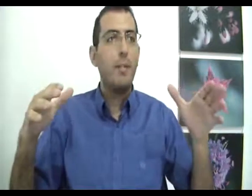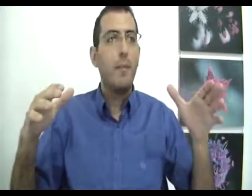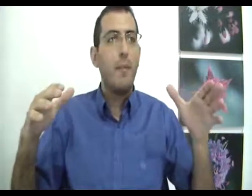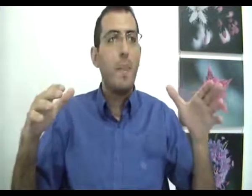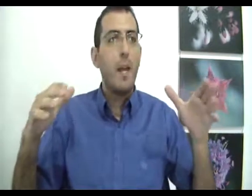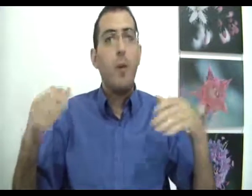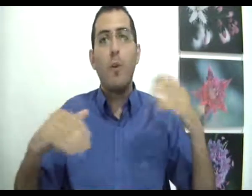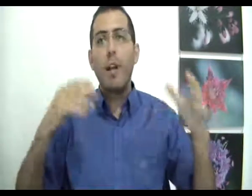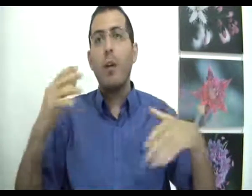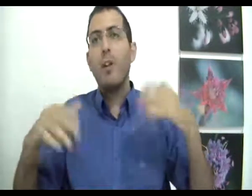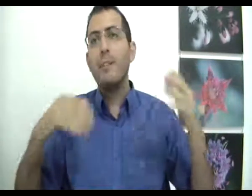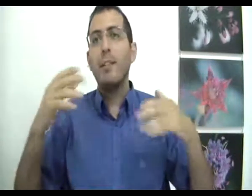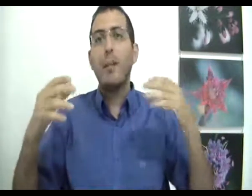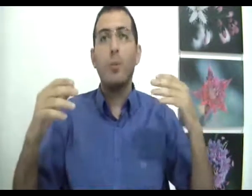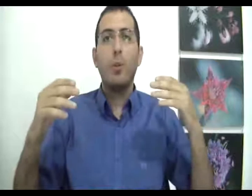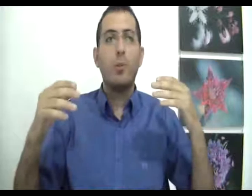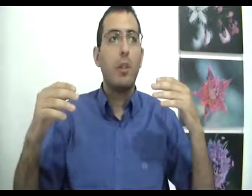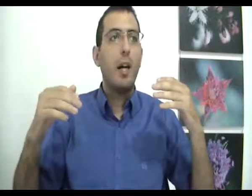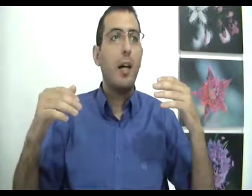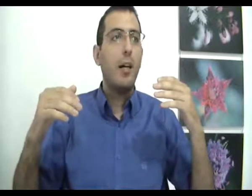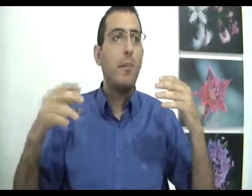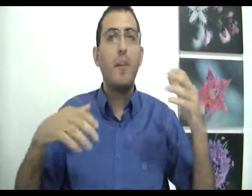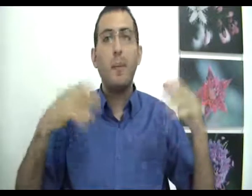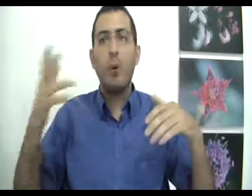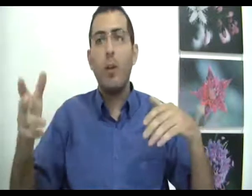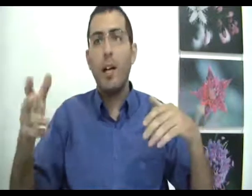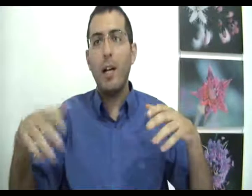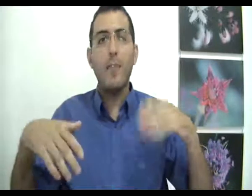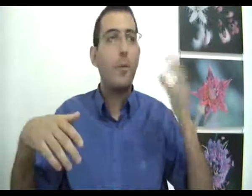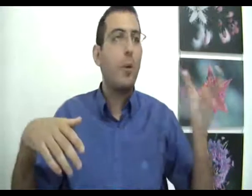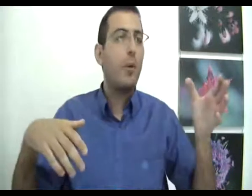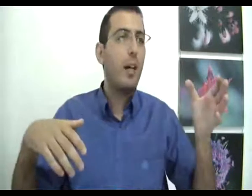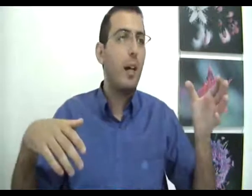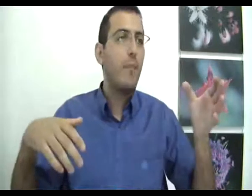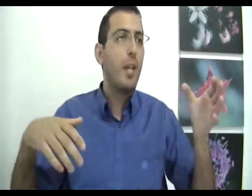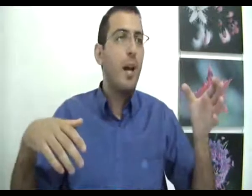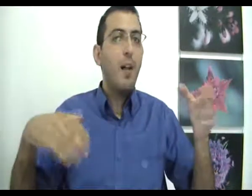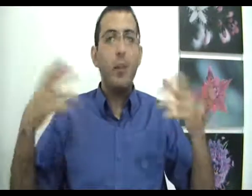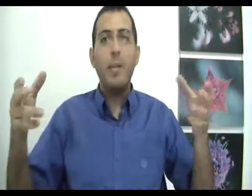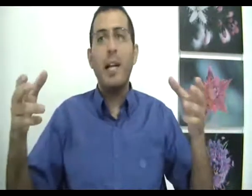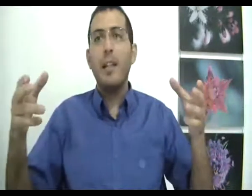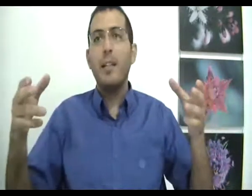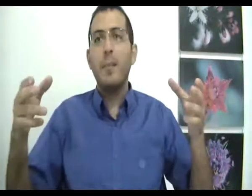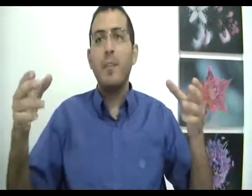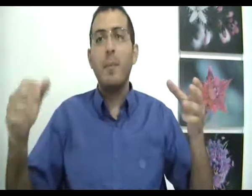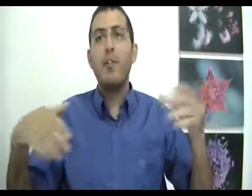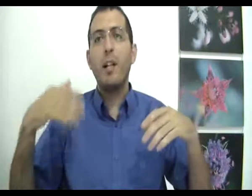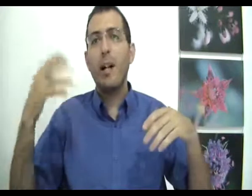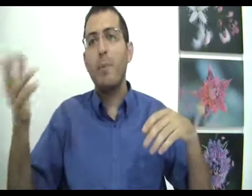הוא עובר כל הזמן תהפוכות לפעמים קורה לו ככה, לפעמים קורה לו ככה אפילו בגן הילדים, לפעמים יש לו אדם